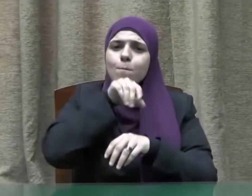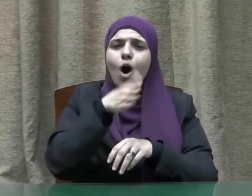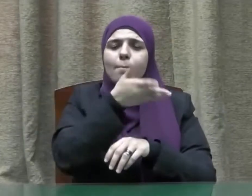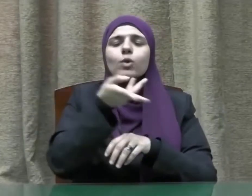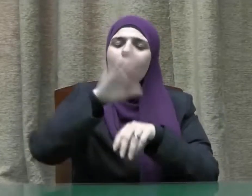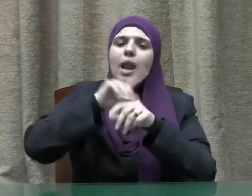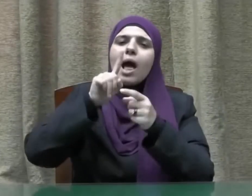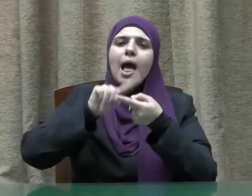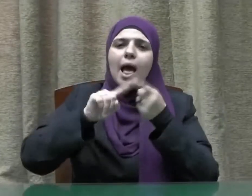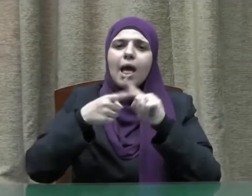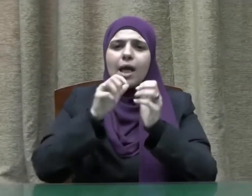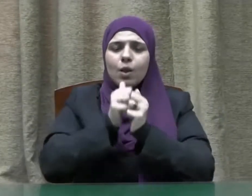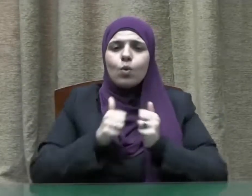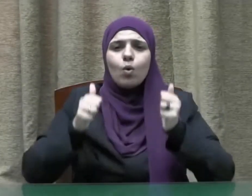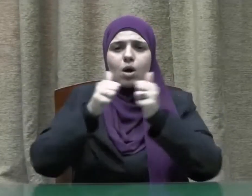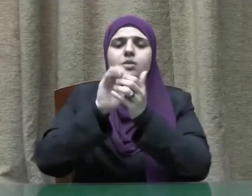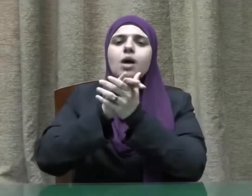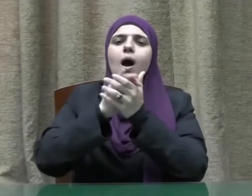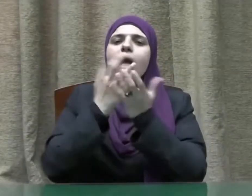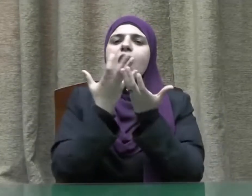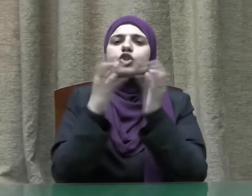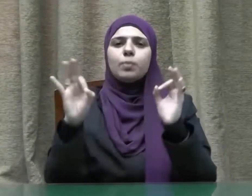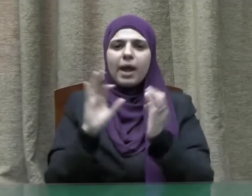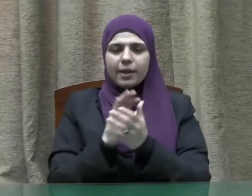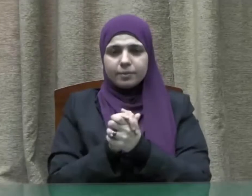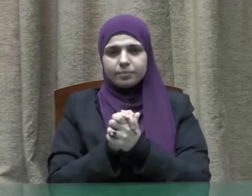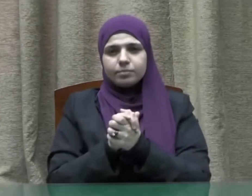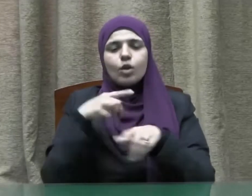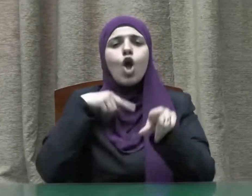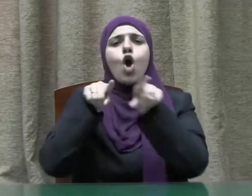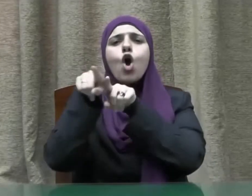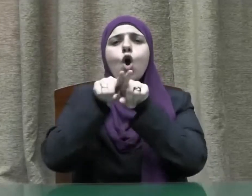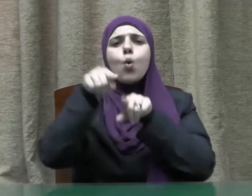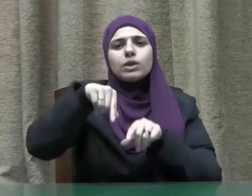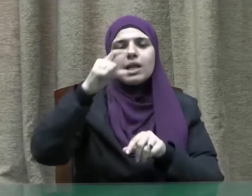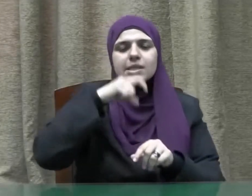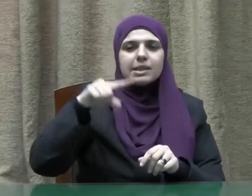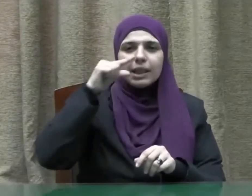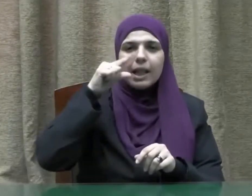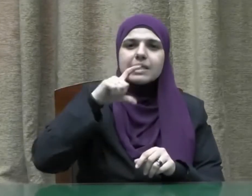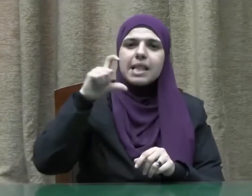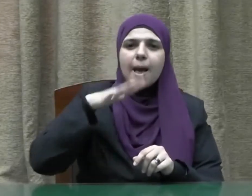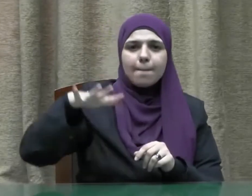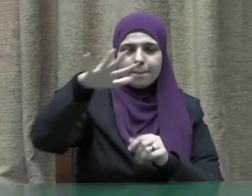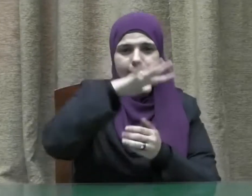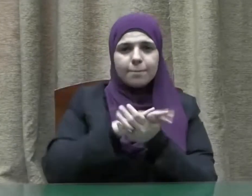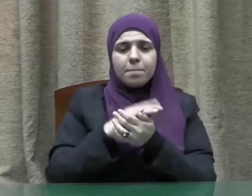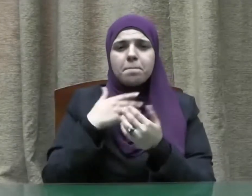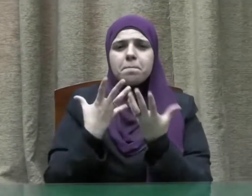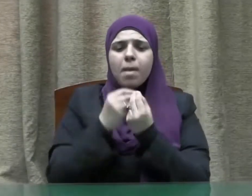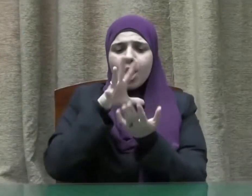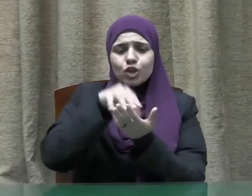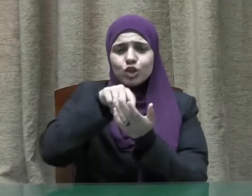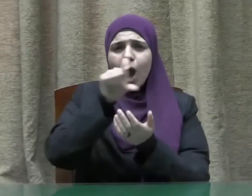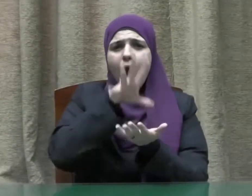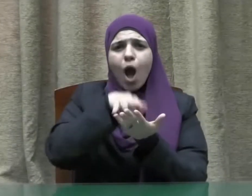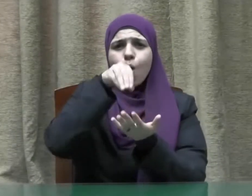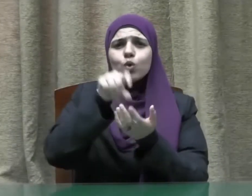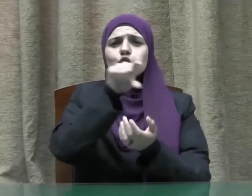عليه وعلى آله وصحبه أجمعين إخوة الإسلام مع مطلع إبريل من